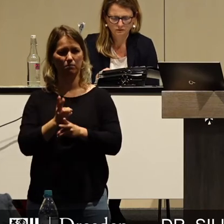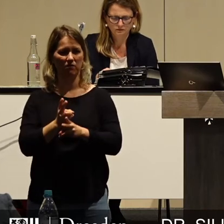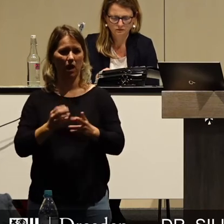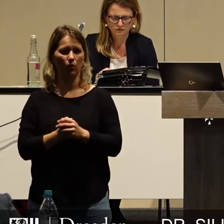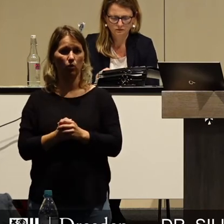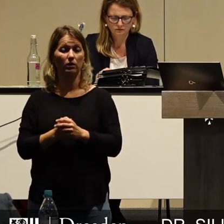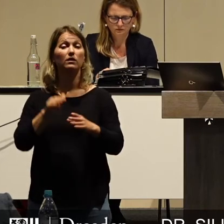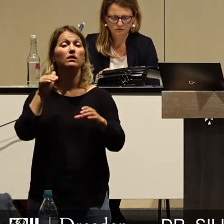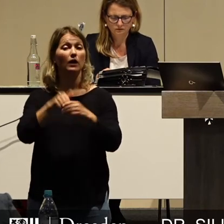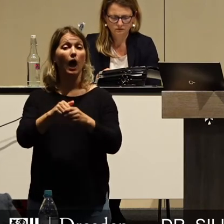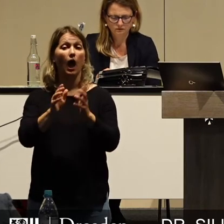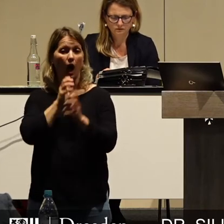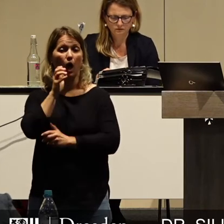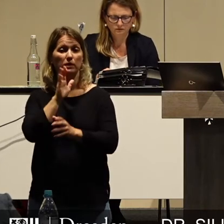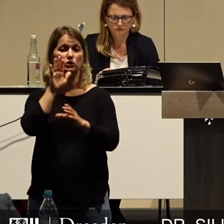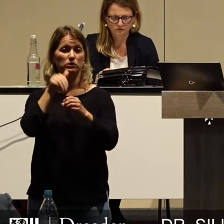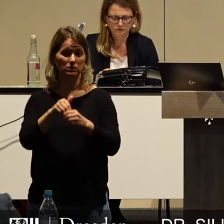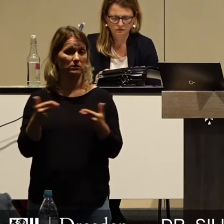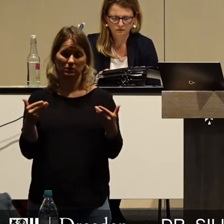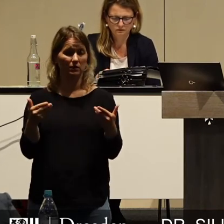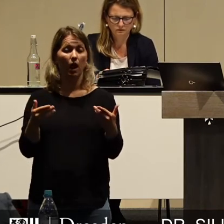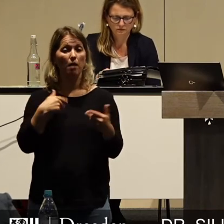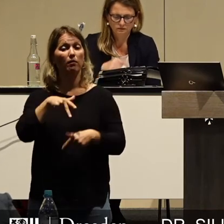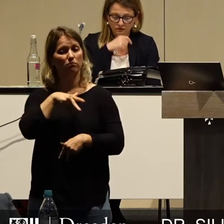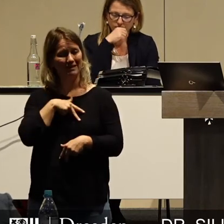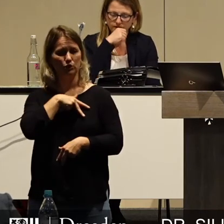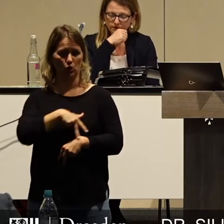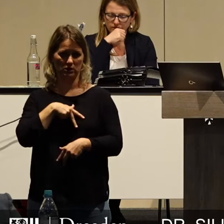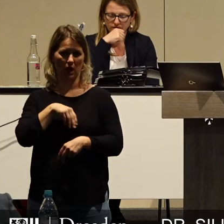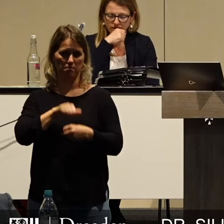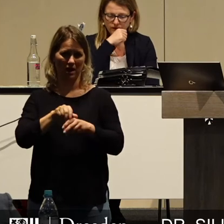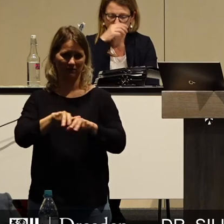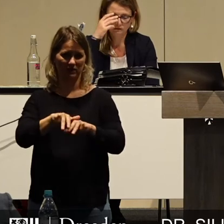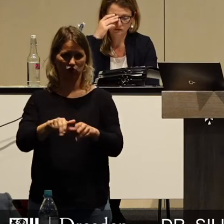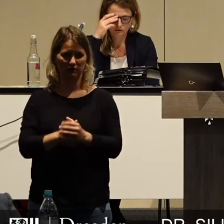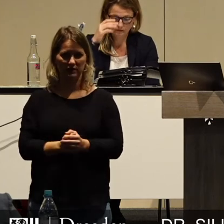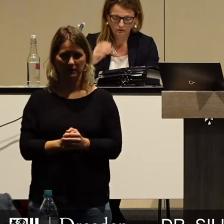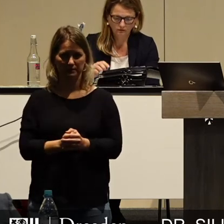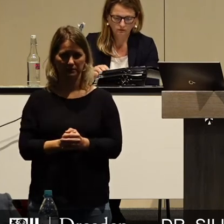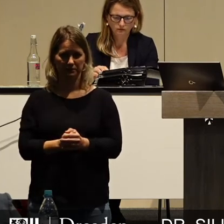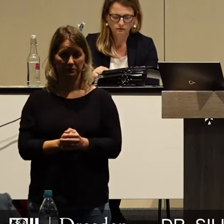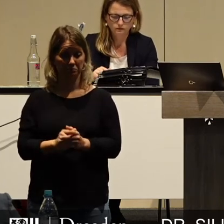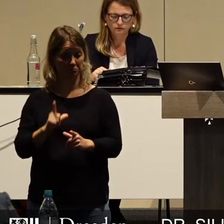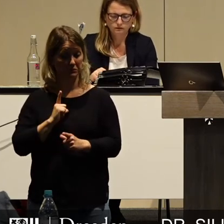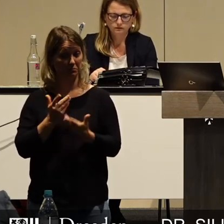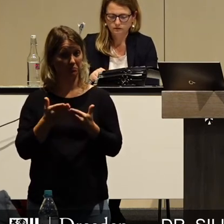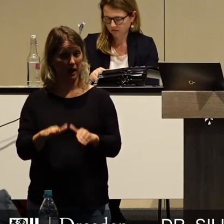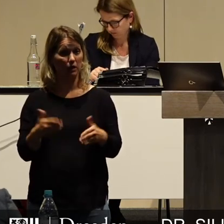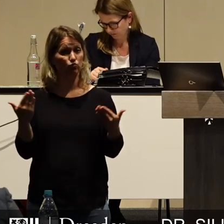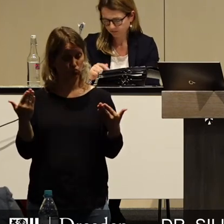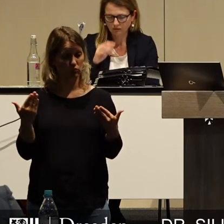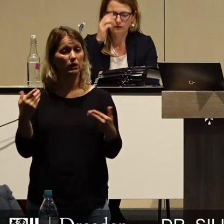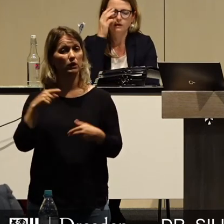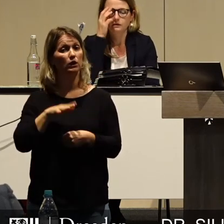Märchen, und echte soziale Marktwirtschaft. Wir sind bereit und natürlich auch in der Lage, hier in der Stadt politische